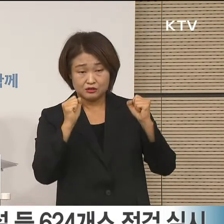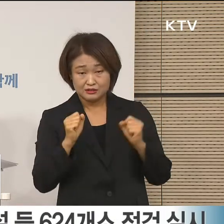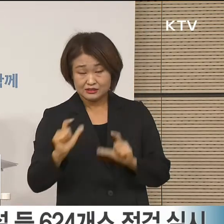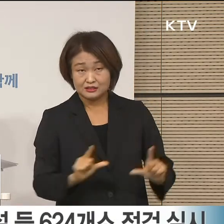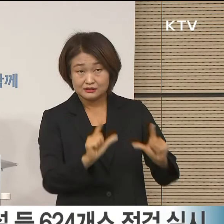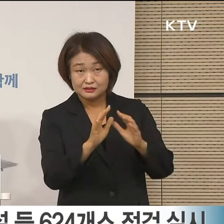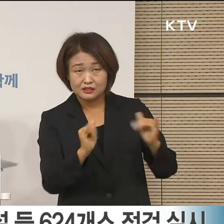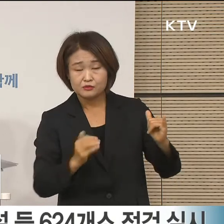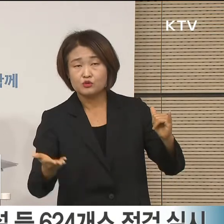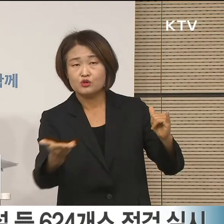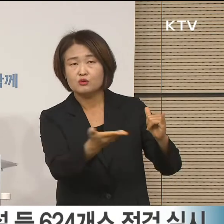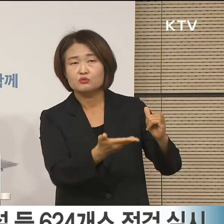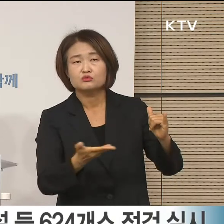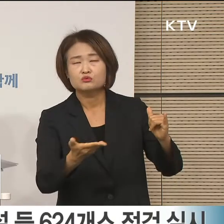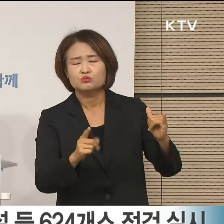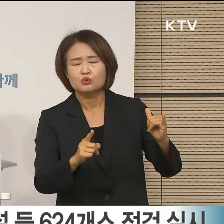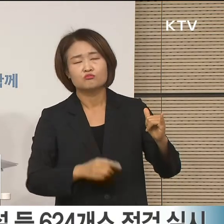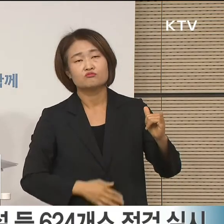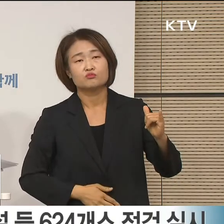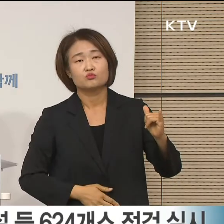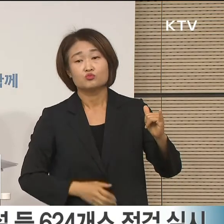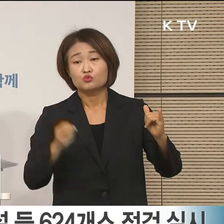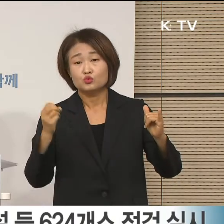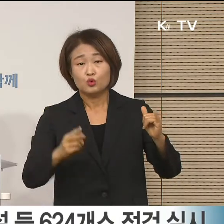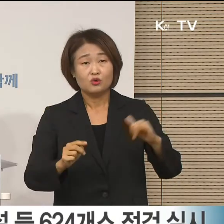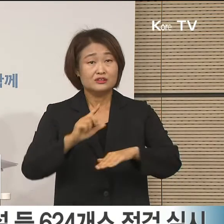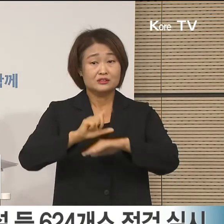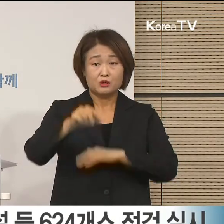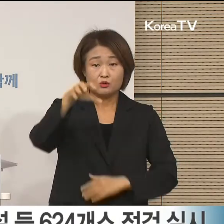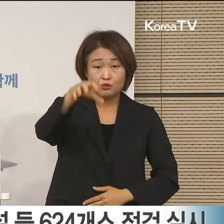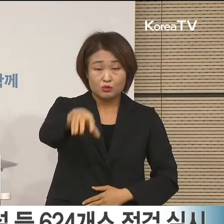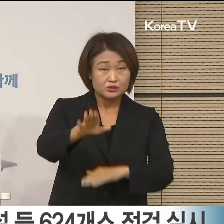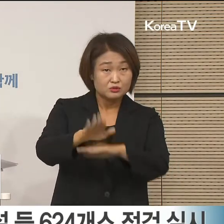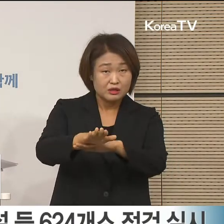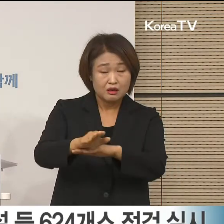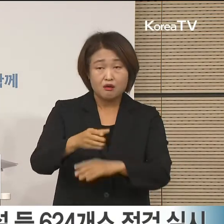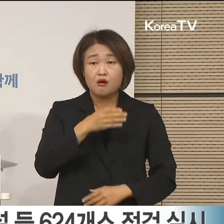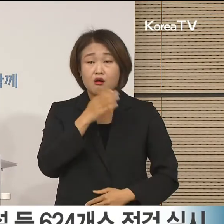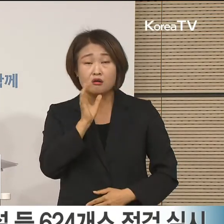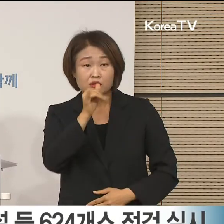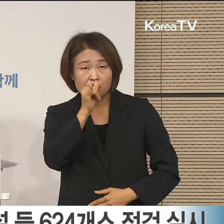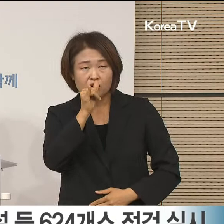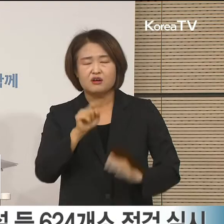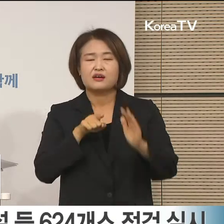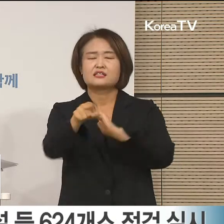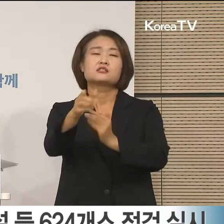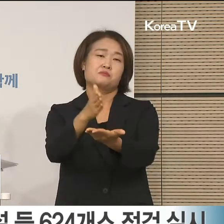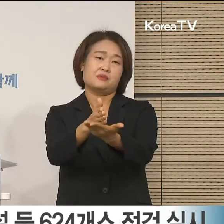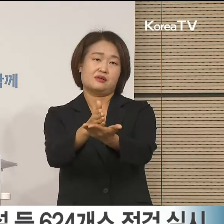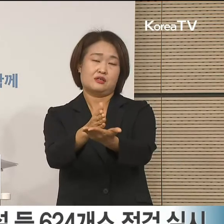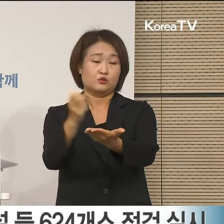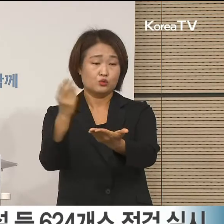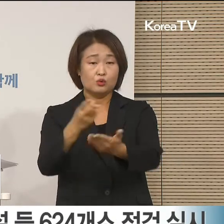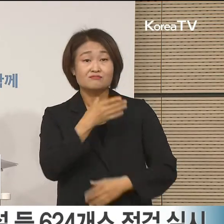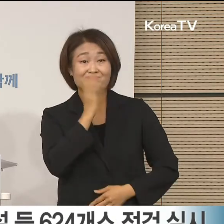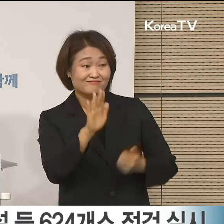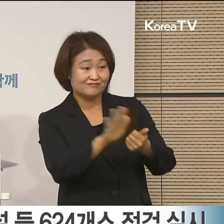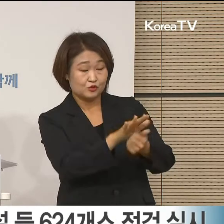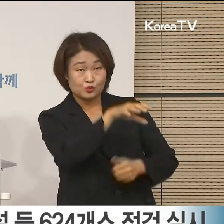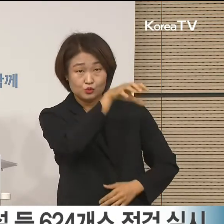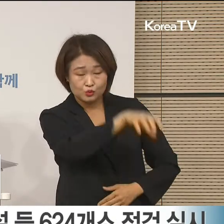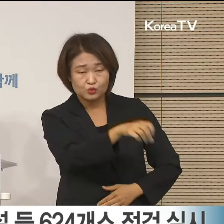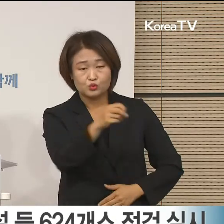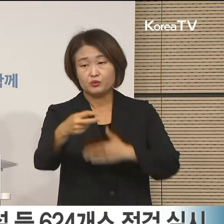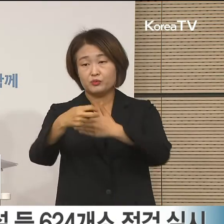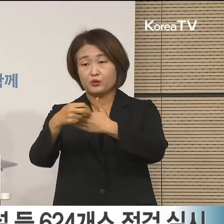추석 명절은 고향 방문을 하지 않으시기를 당부드리고 특히 요양시설과 병원에 계신 경우에는